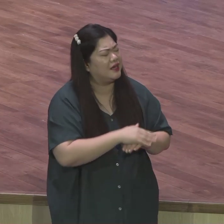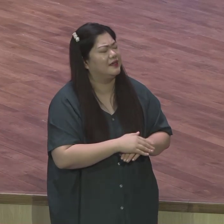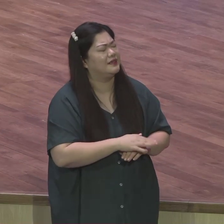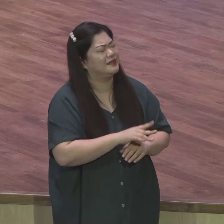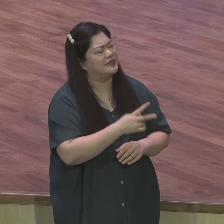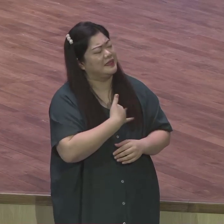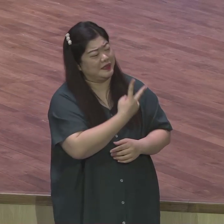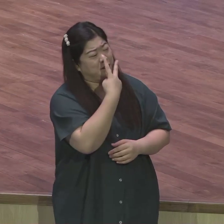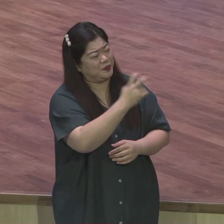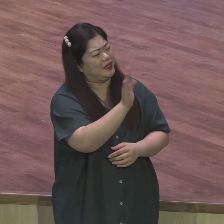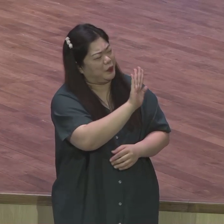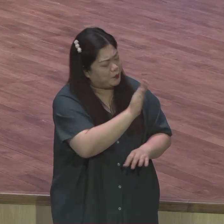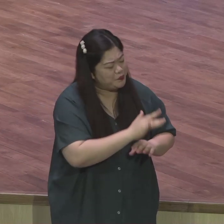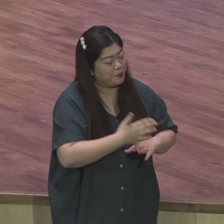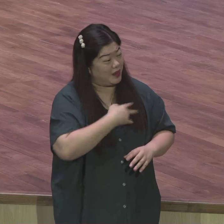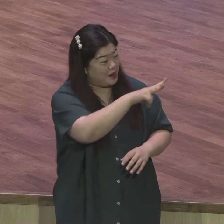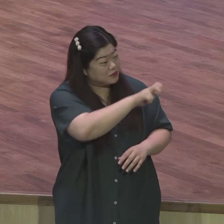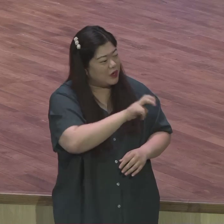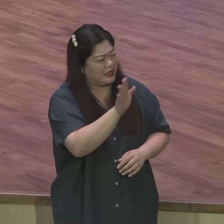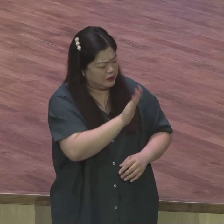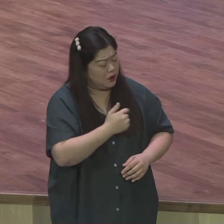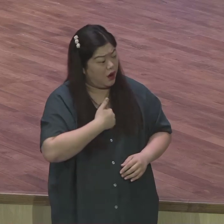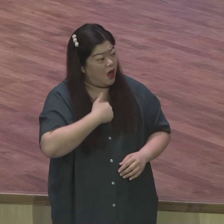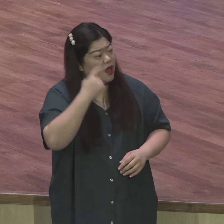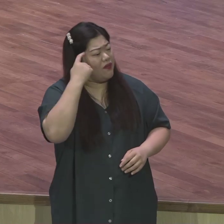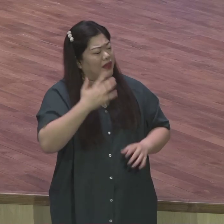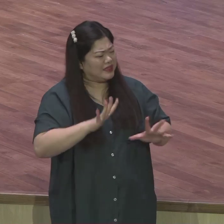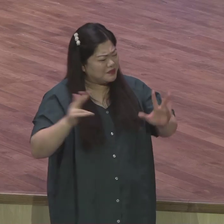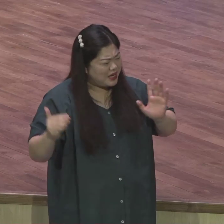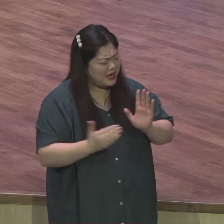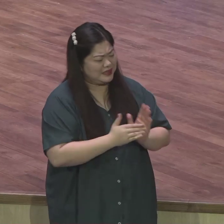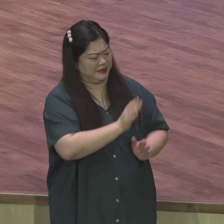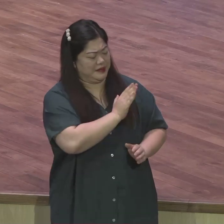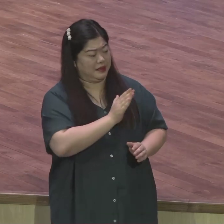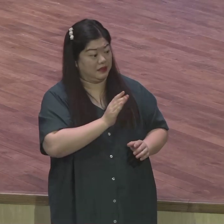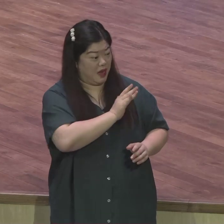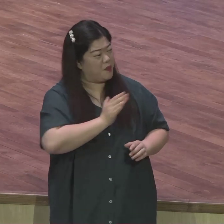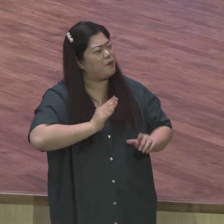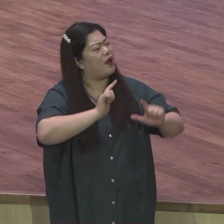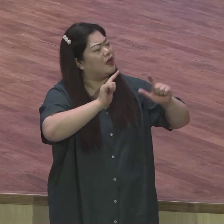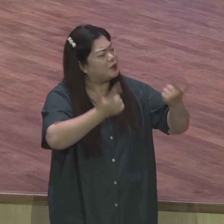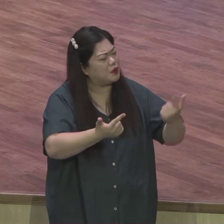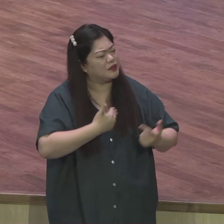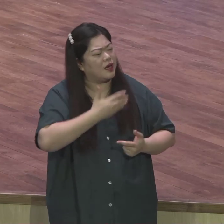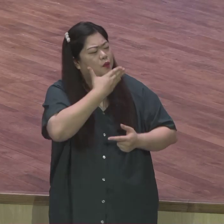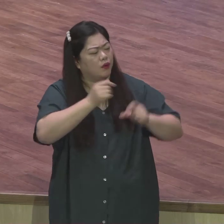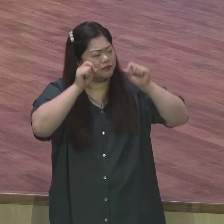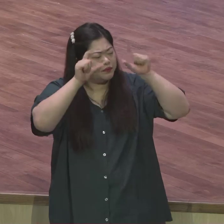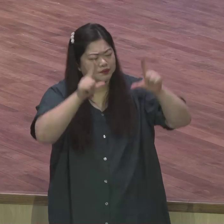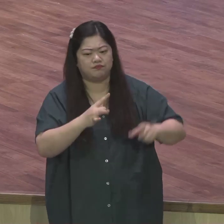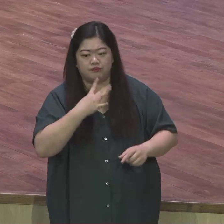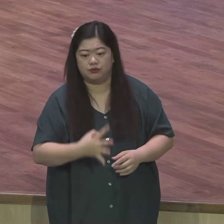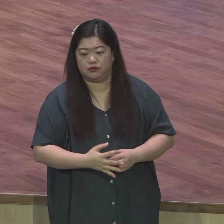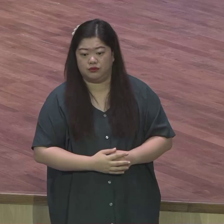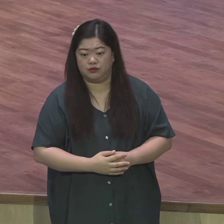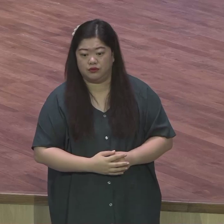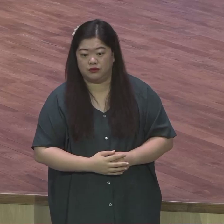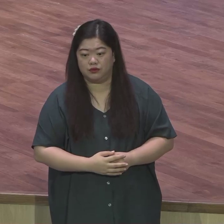그렇게 자기를 핍박한데도 절대 미워하지 않았어요 여러분 주위에서 무슨 욕을 한다 비방을 한다 그